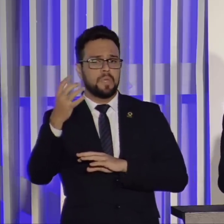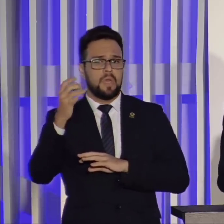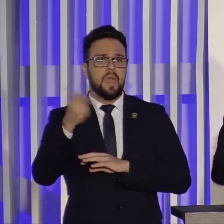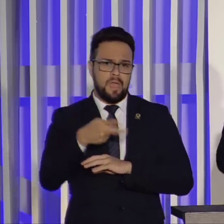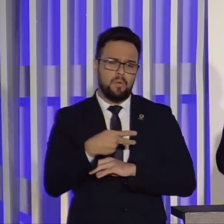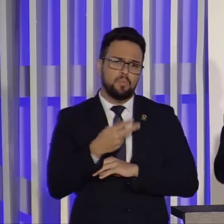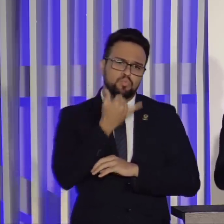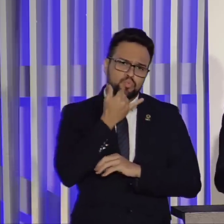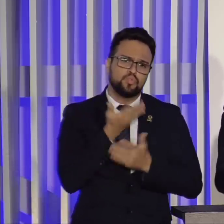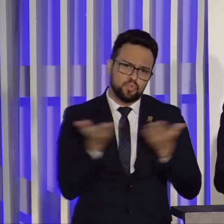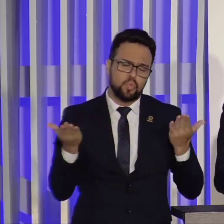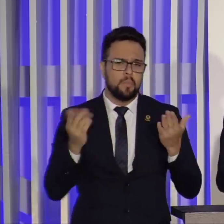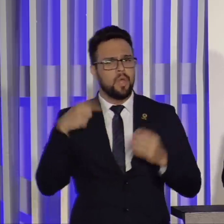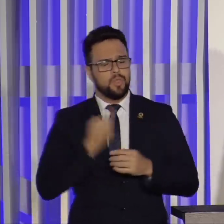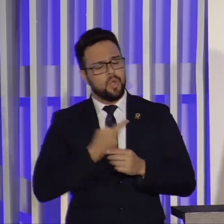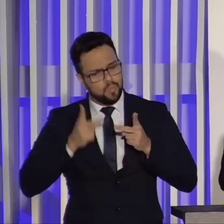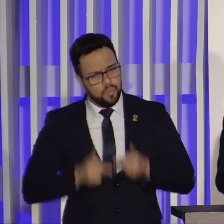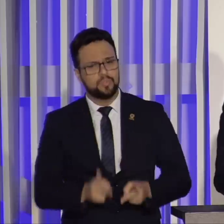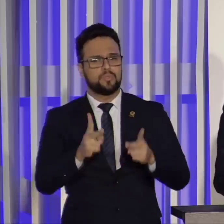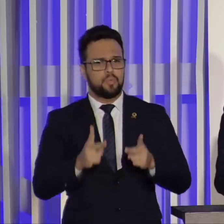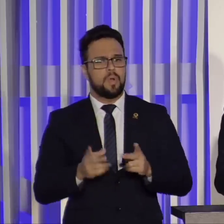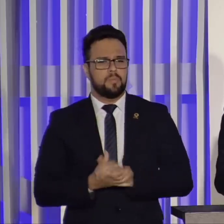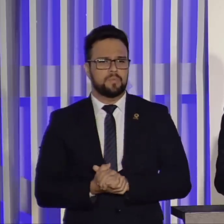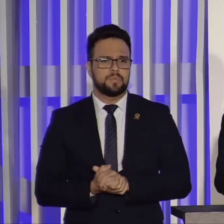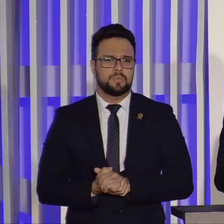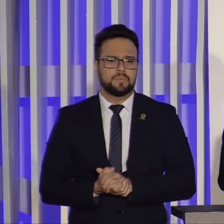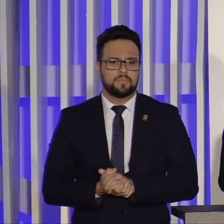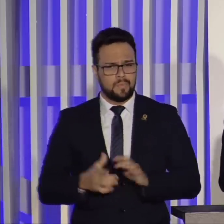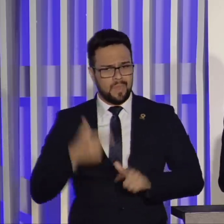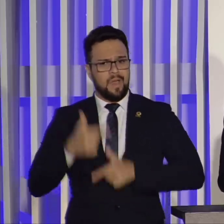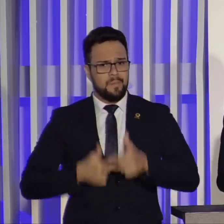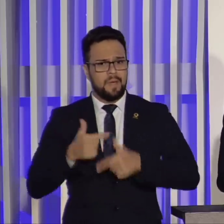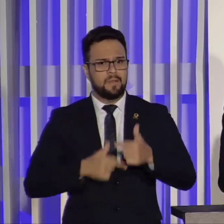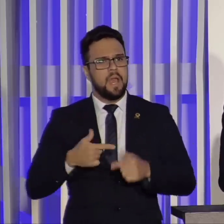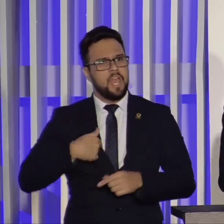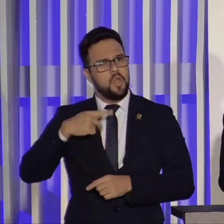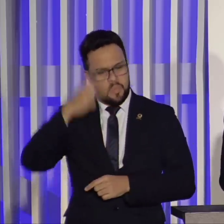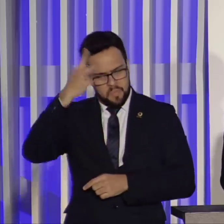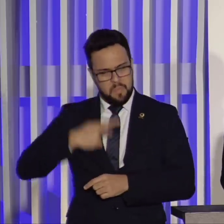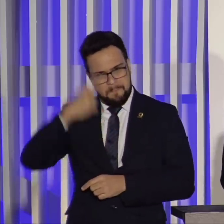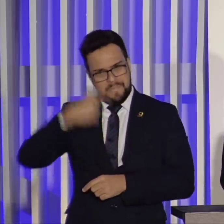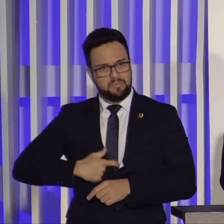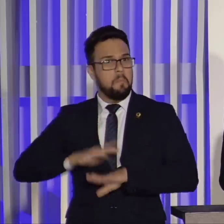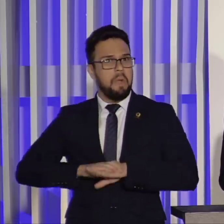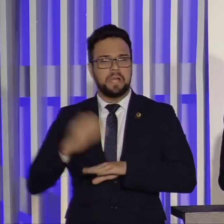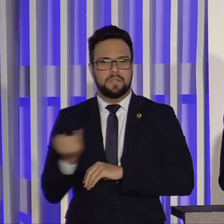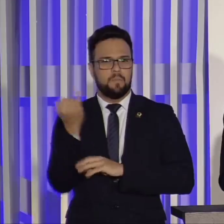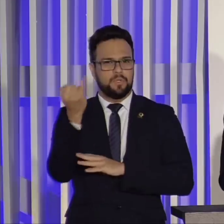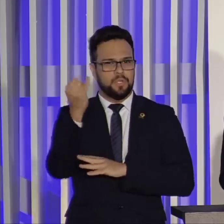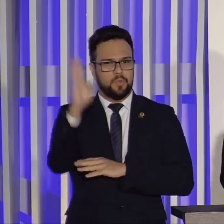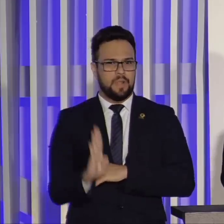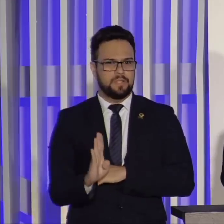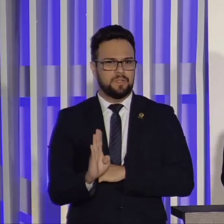peço desculpas e continuamos a tocar o barco, eu não sou a pessoa mais importante do Brasil. A pessoa mais